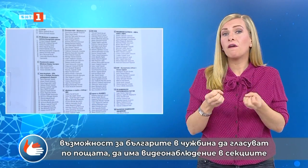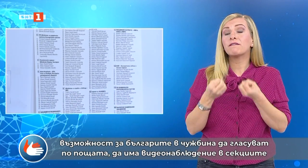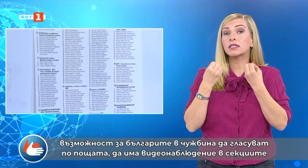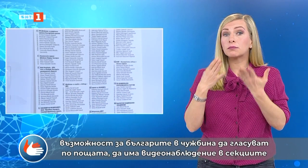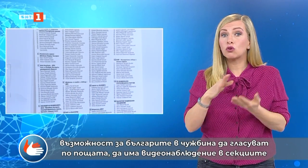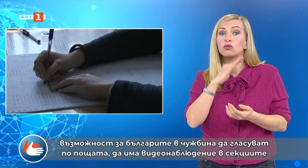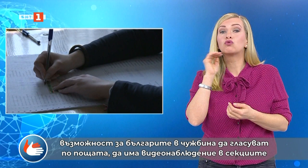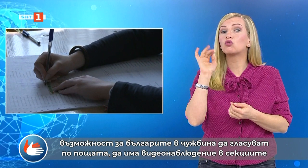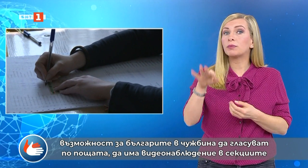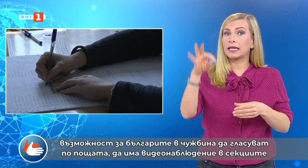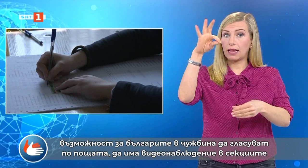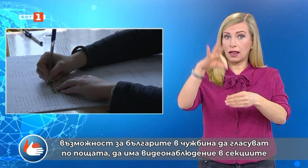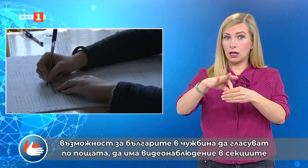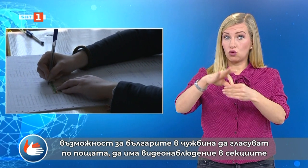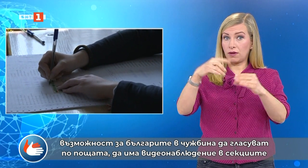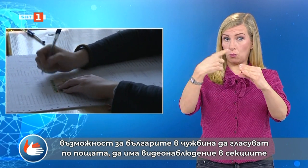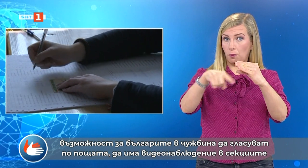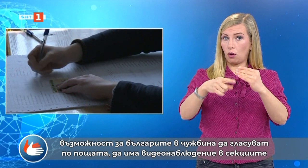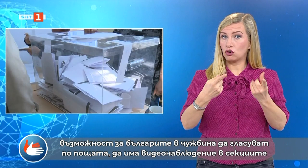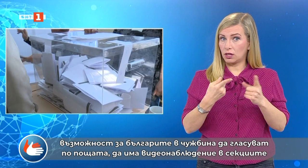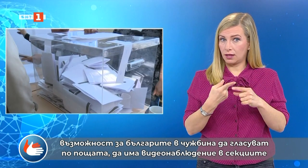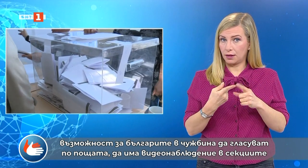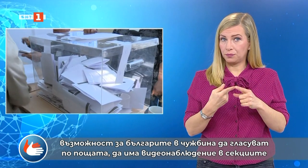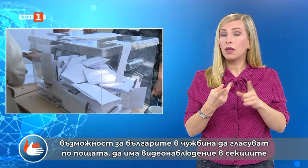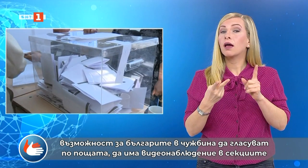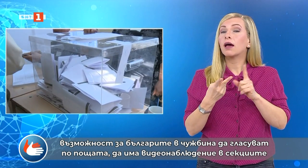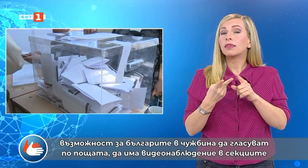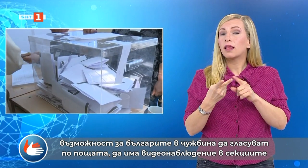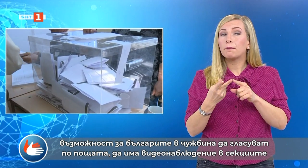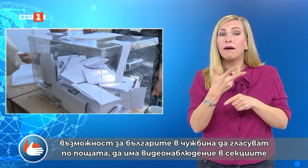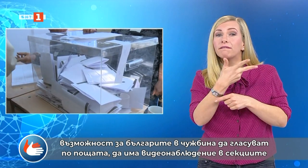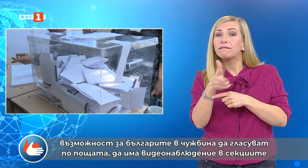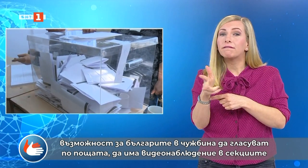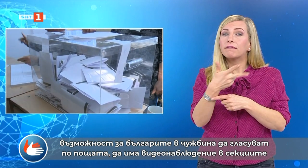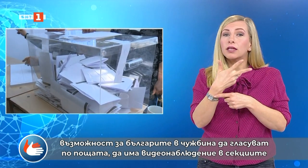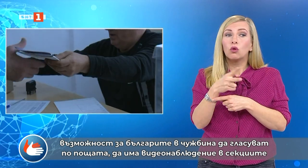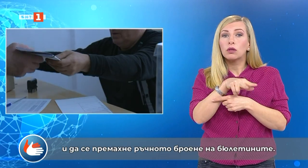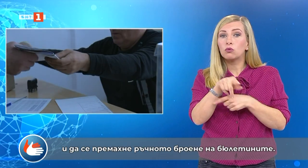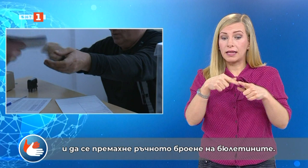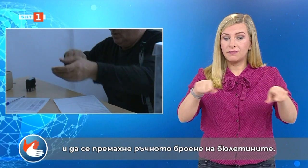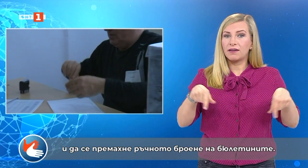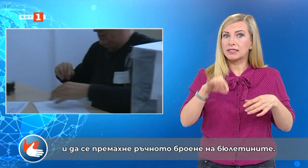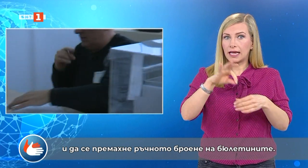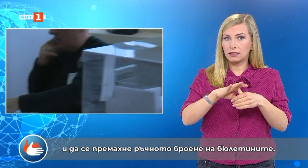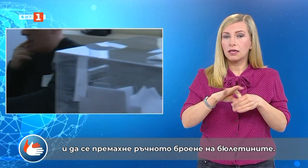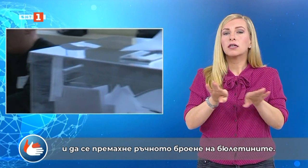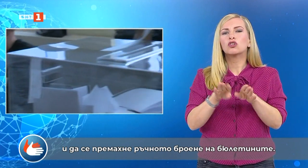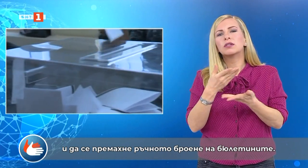Чузбина да гласуват по почтата, да има видеонаблюдение и в секциите и да се премахне ръчното броене на